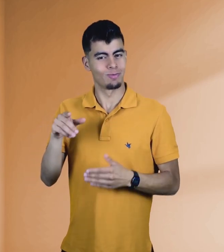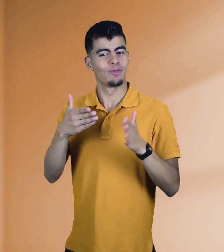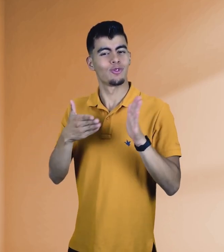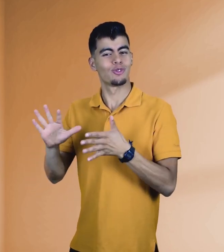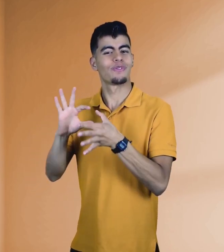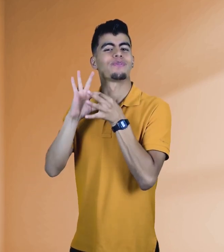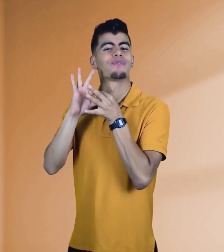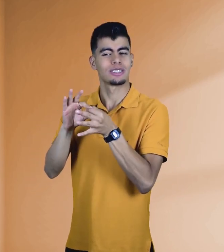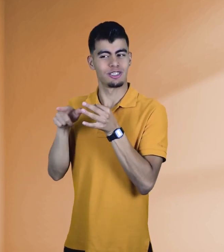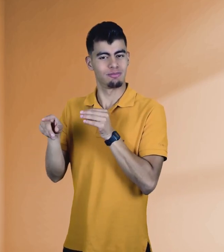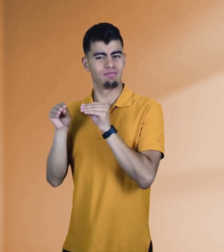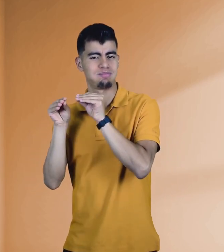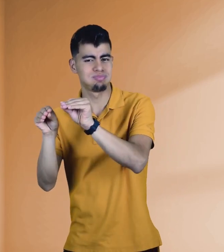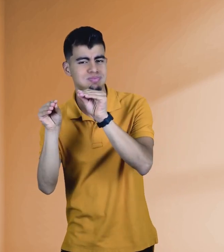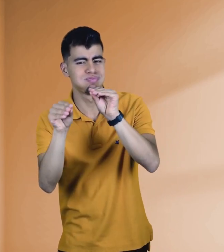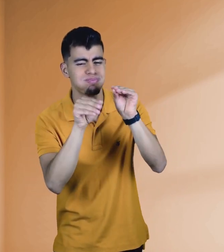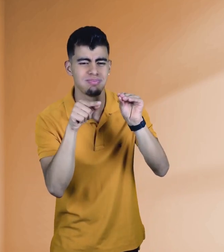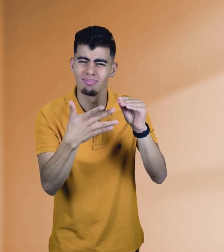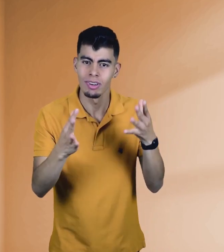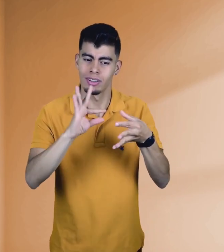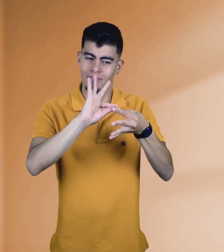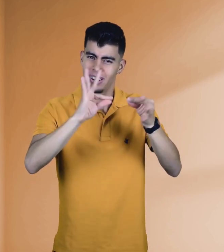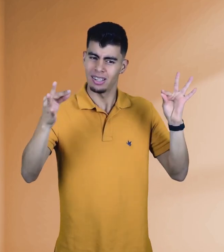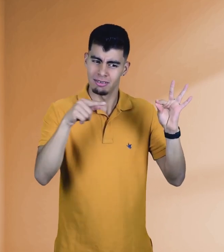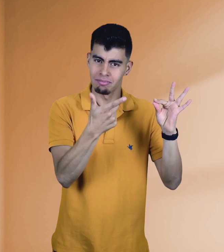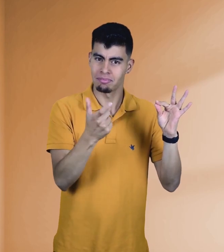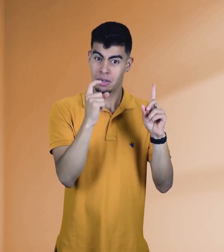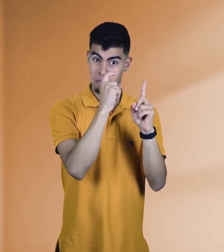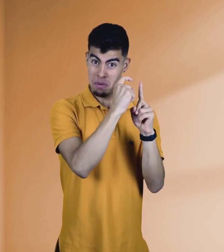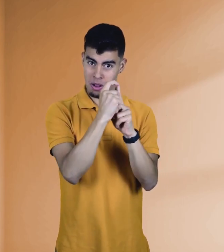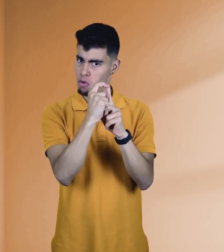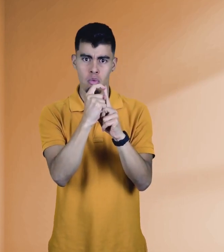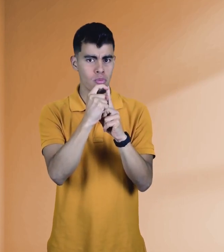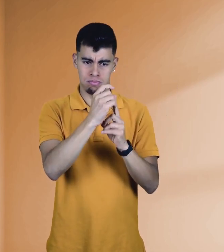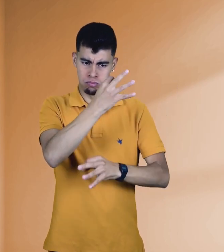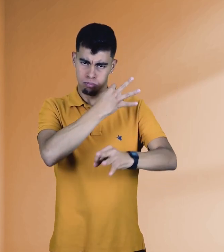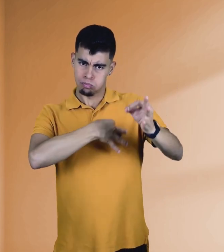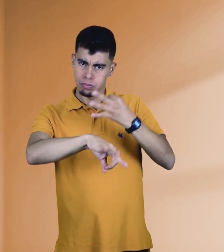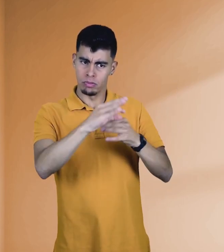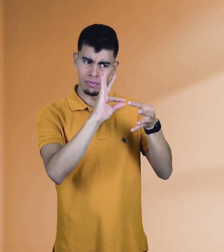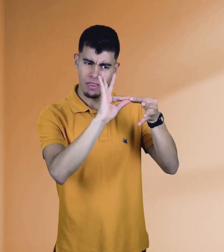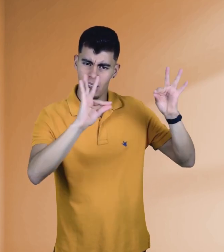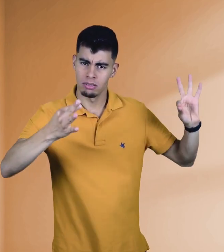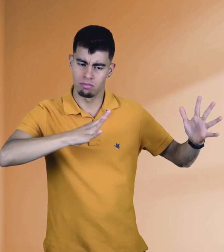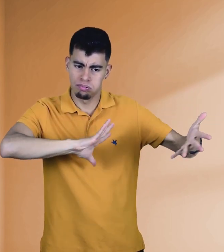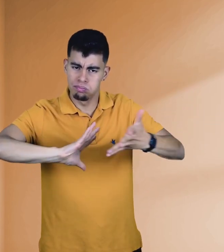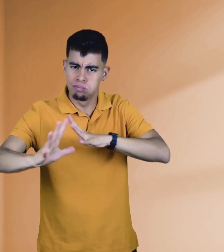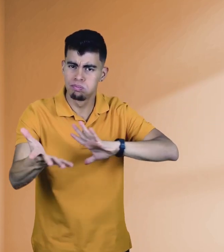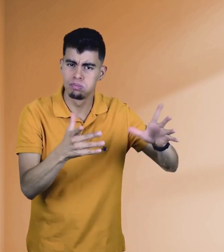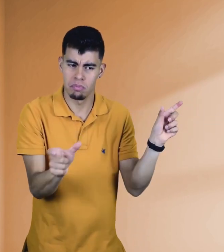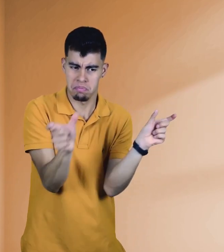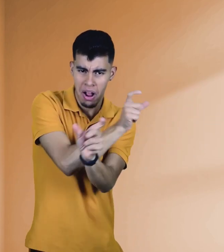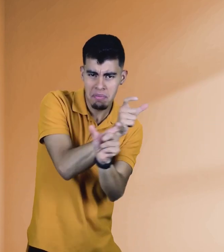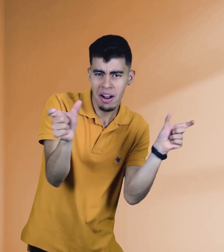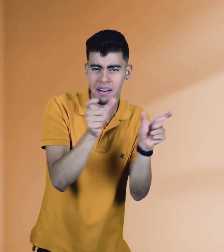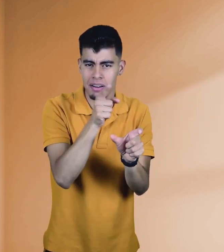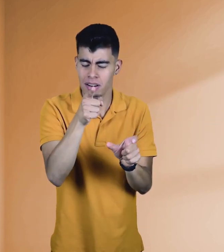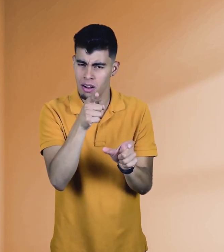En estos cursos se enseña su estructura, que no va ordenada palabra por palabra, sino que tiene una organización diferente,